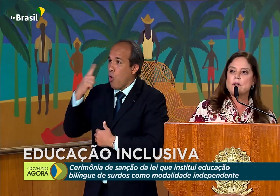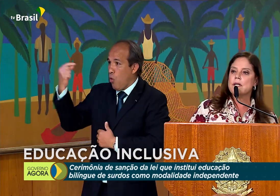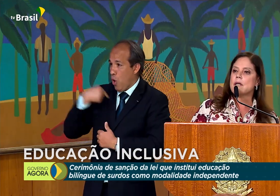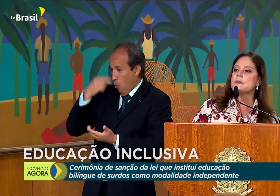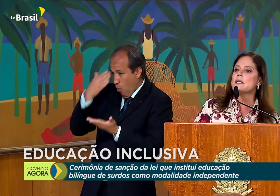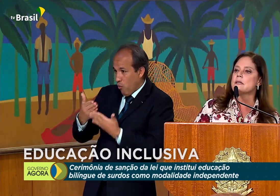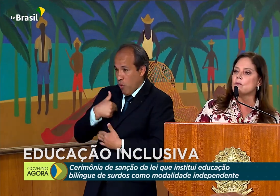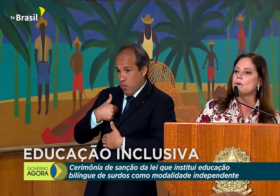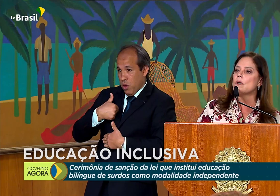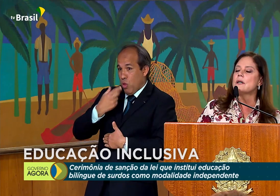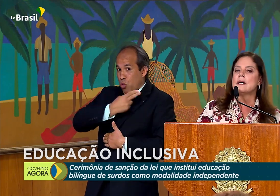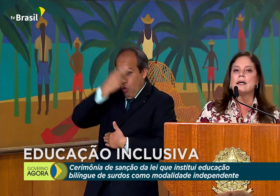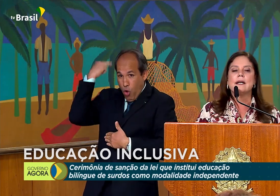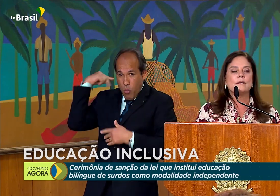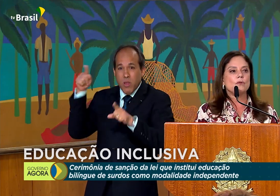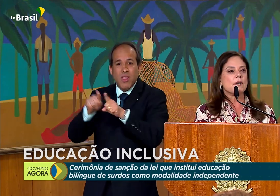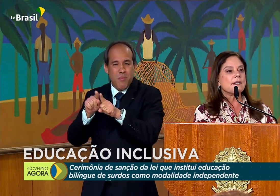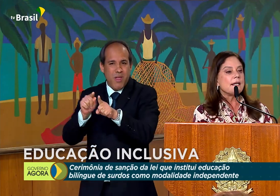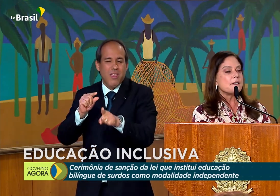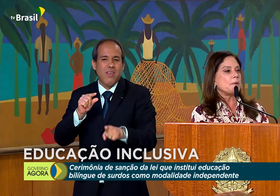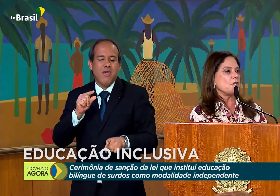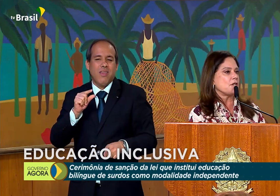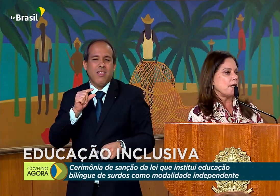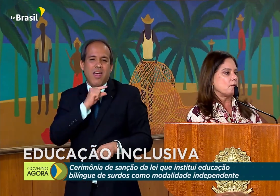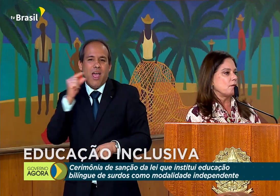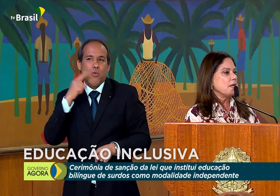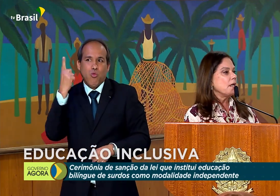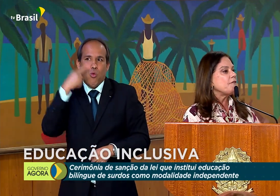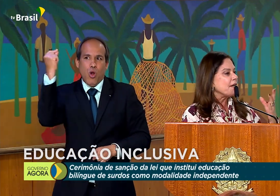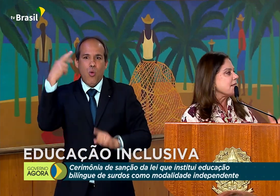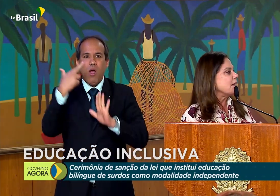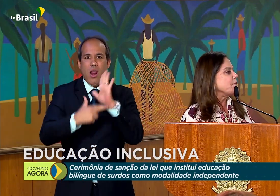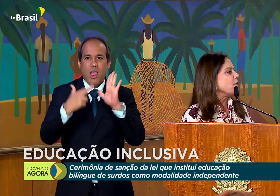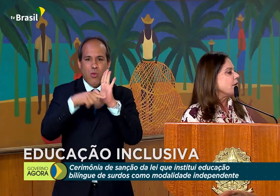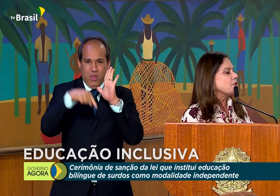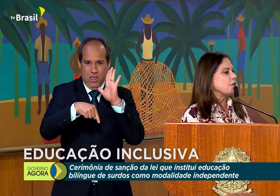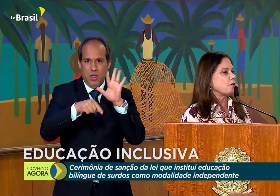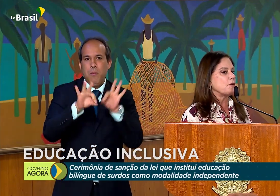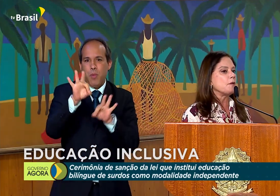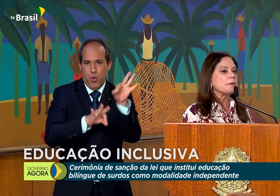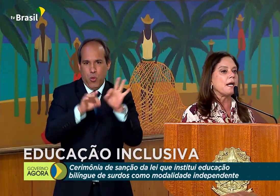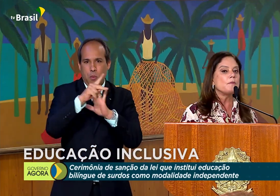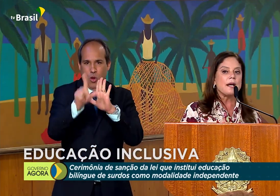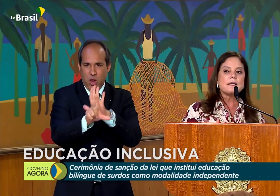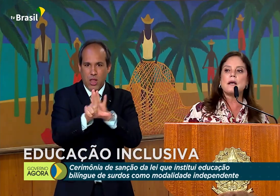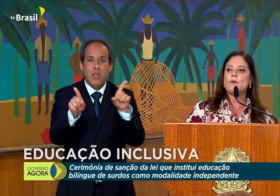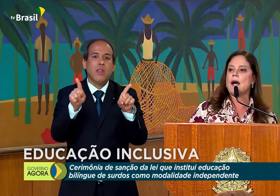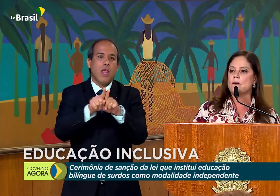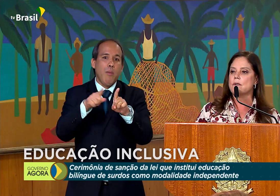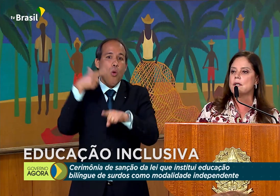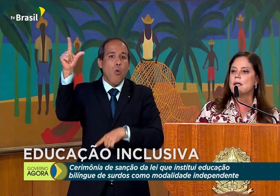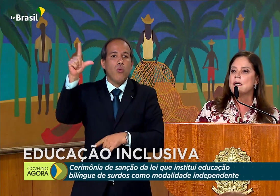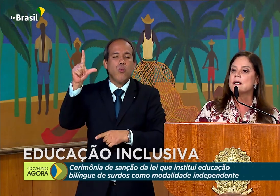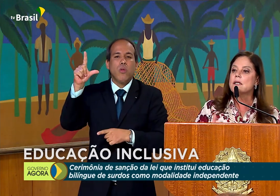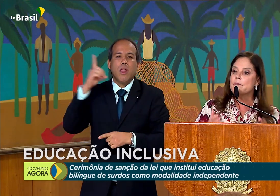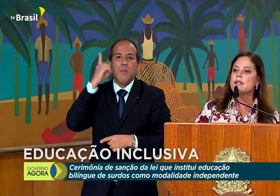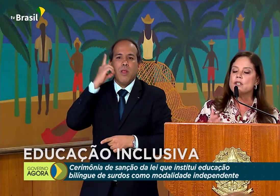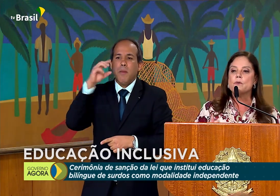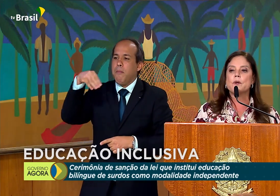Artulira, que me designou relatora desse projeto. E fazer também um registro ao deputado Marcelo Aro, que também tinha um